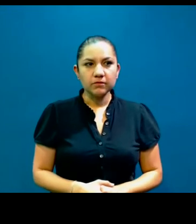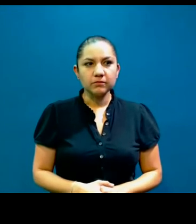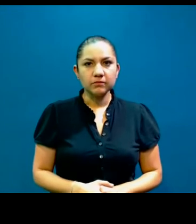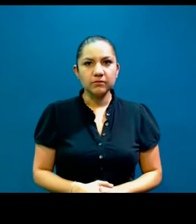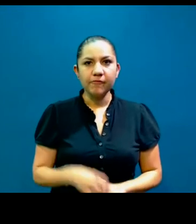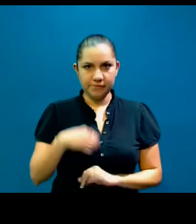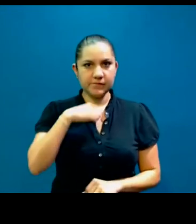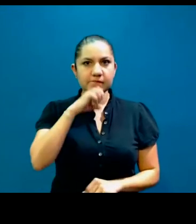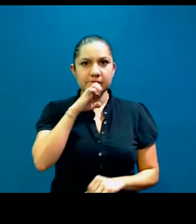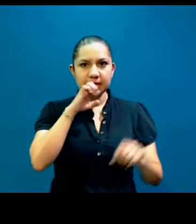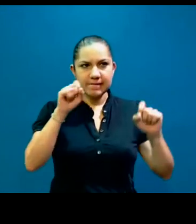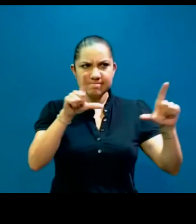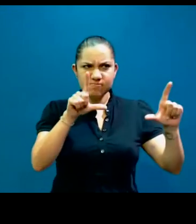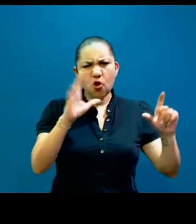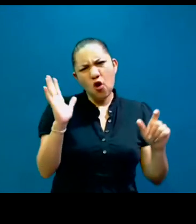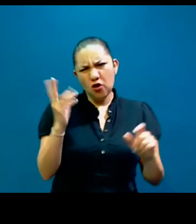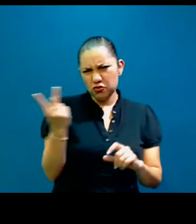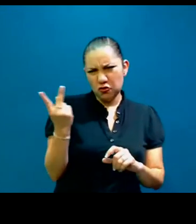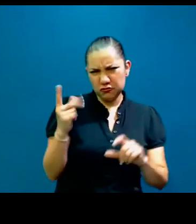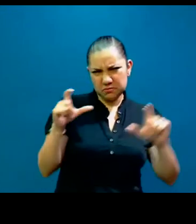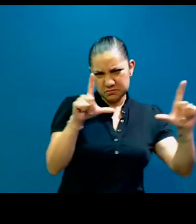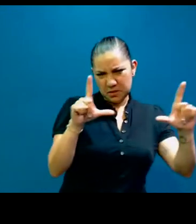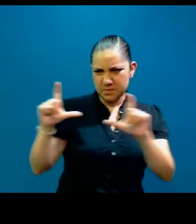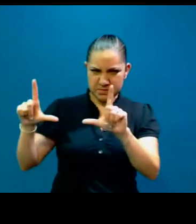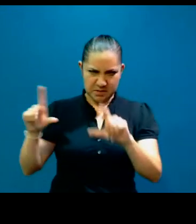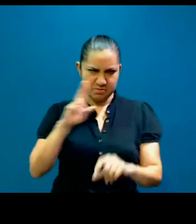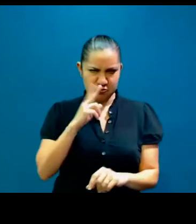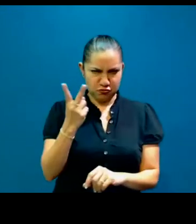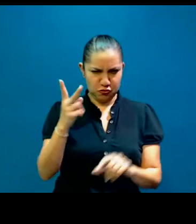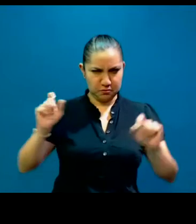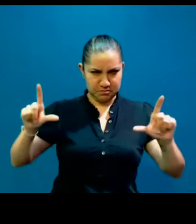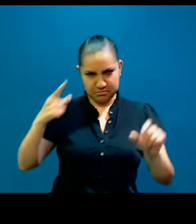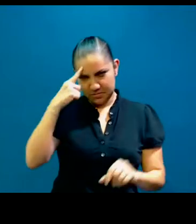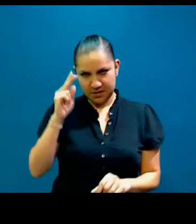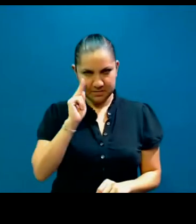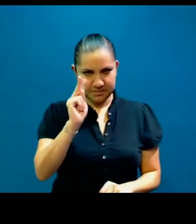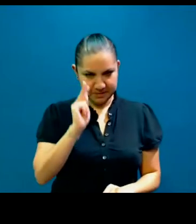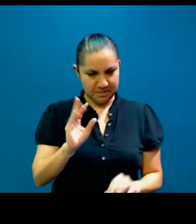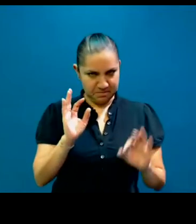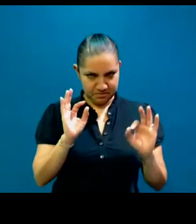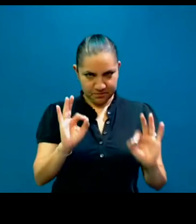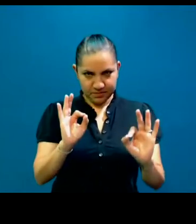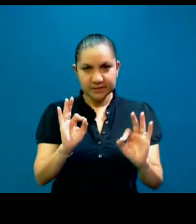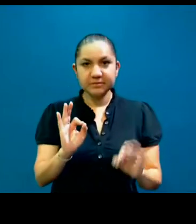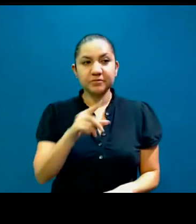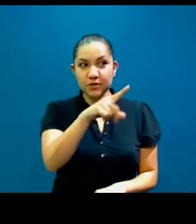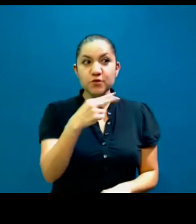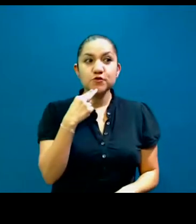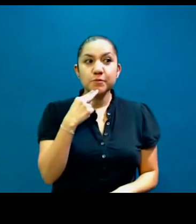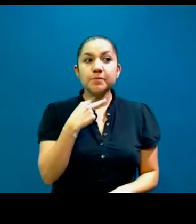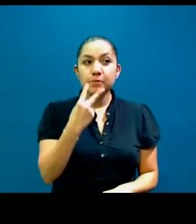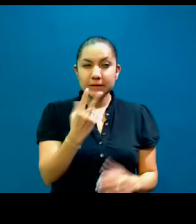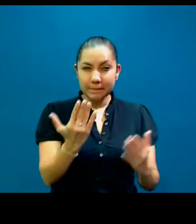de, los anclados. Los dos anclados, perfecto, así se queda. Buenísimo. Pero acércate, no hay que se te oye lejos.